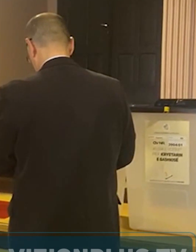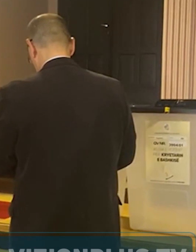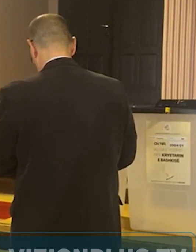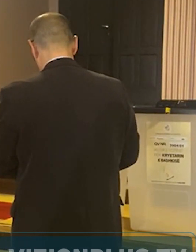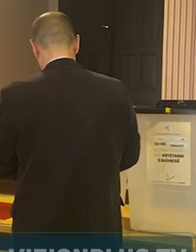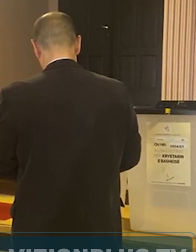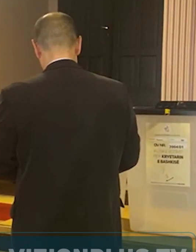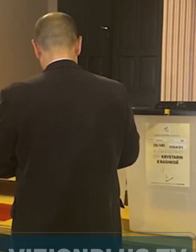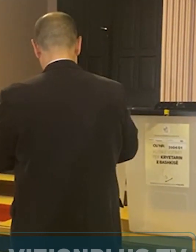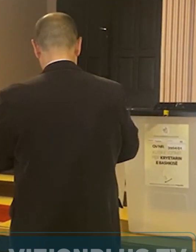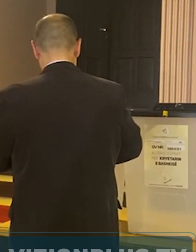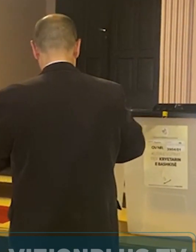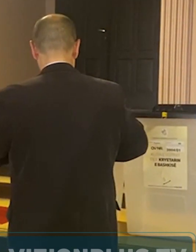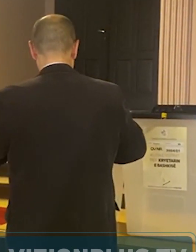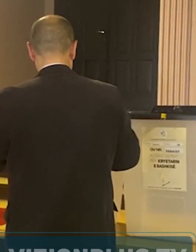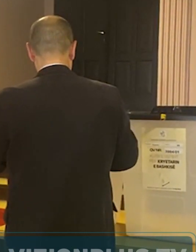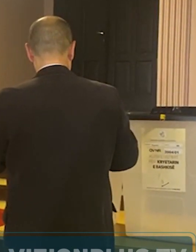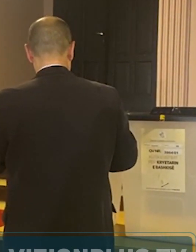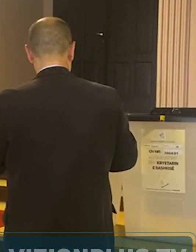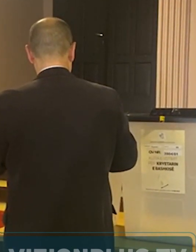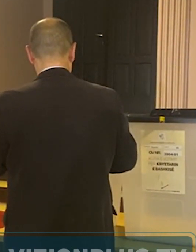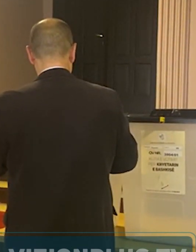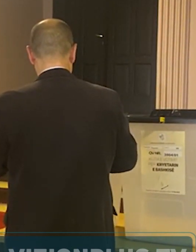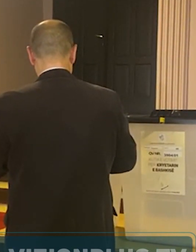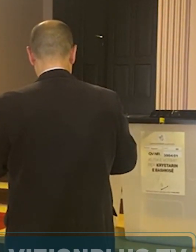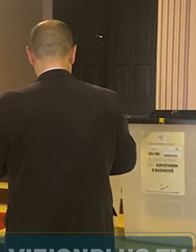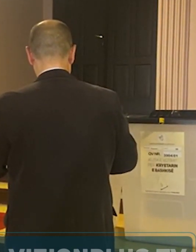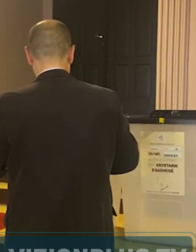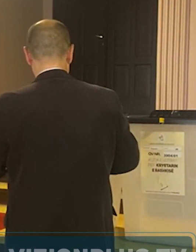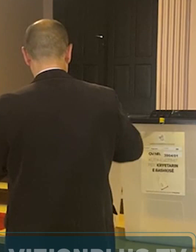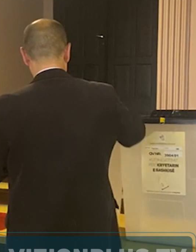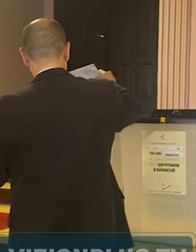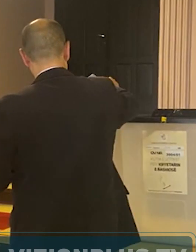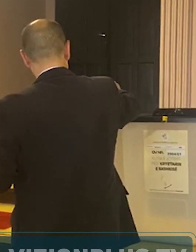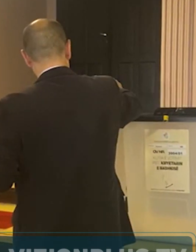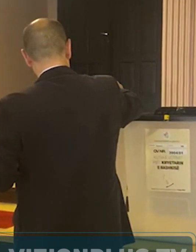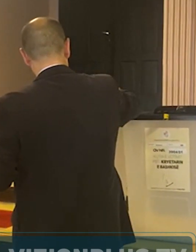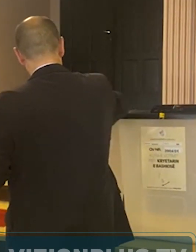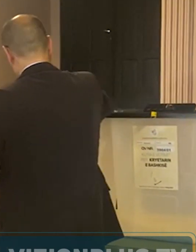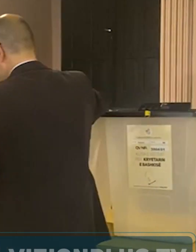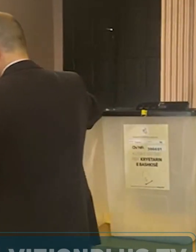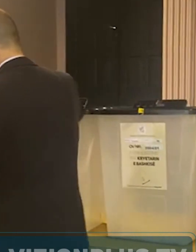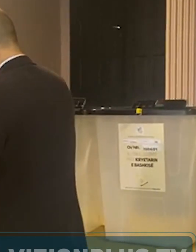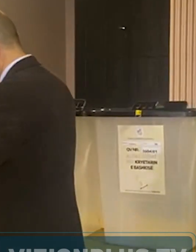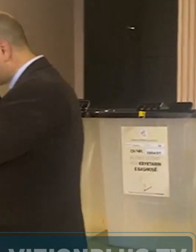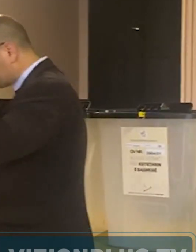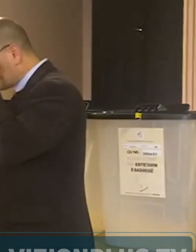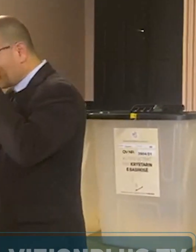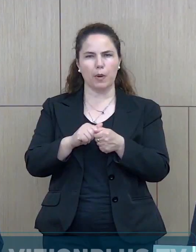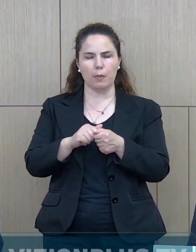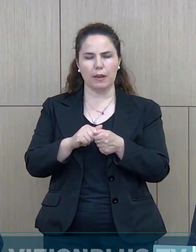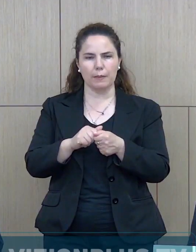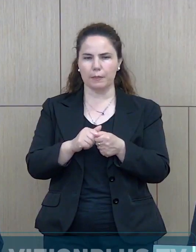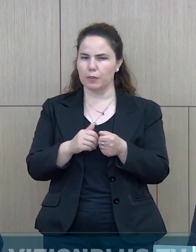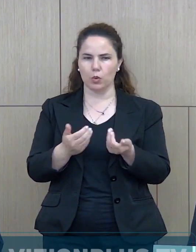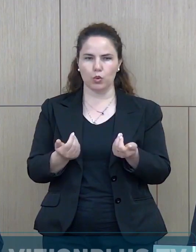cilat qytete ka patur më shumë vështirësi në procesin e votimit? Problematika që shkëndarë të faj se në dëgji teritorin, por në shumic